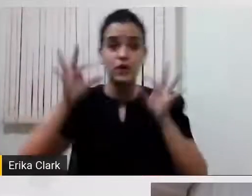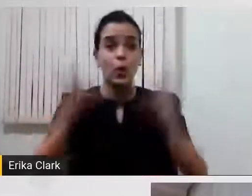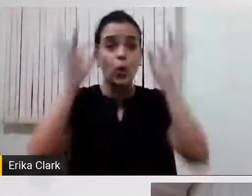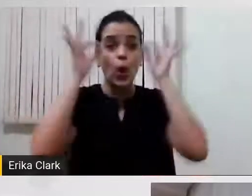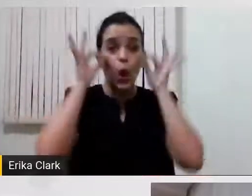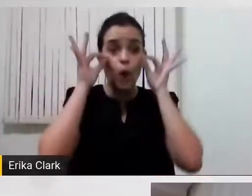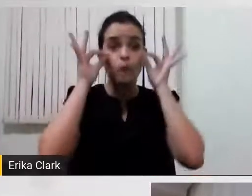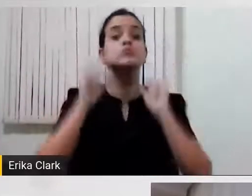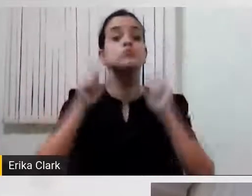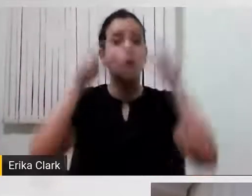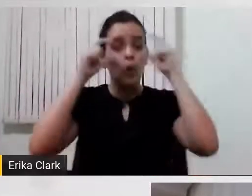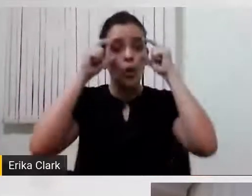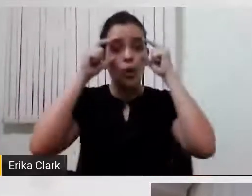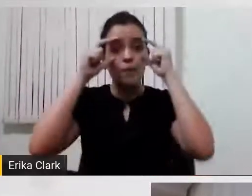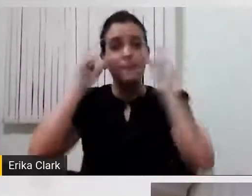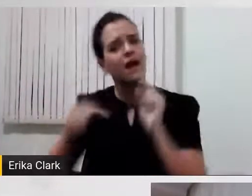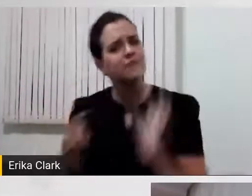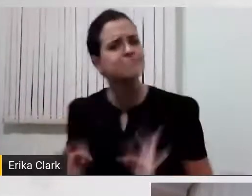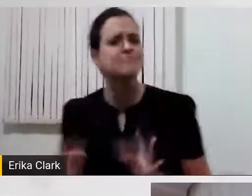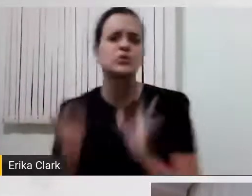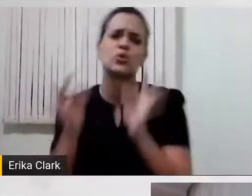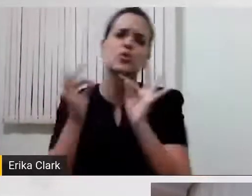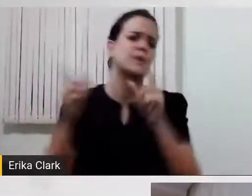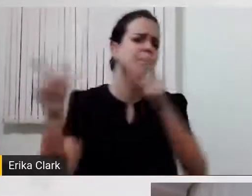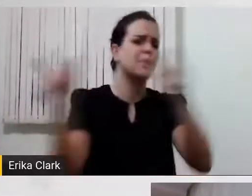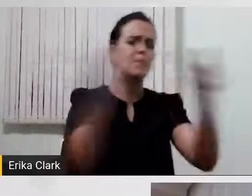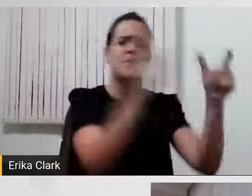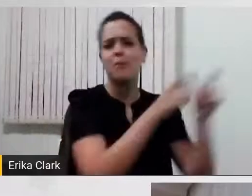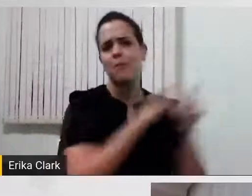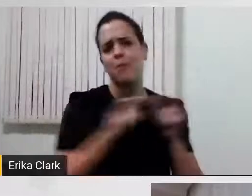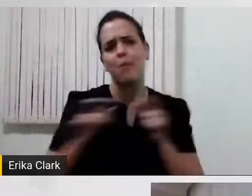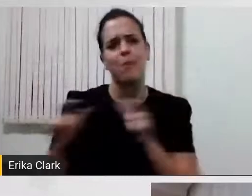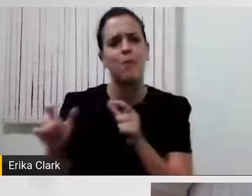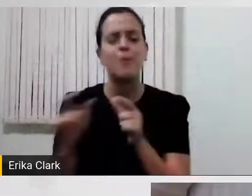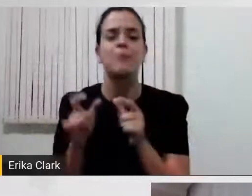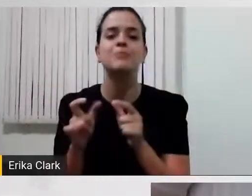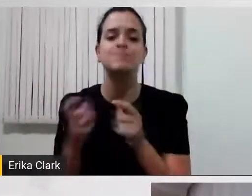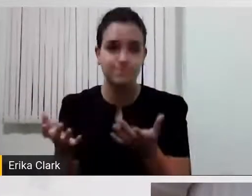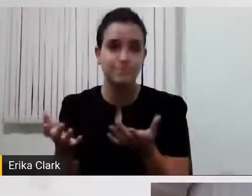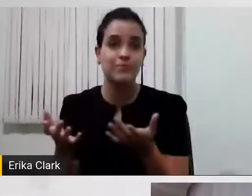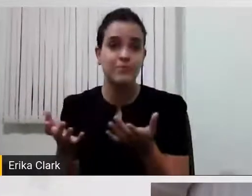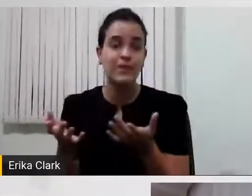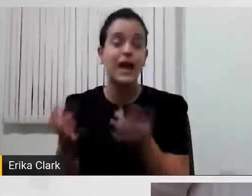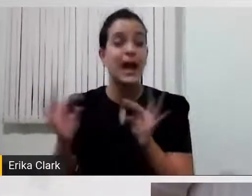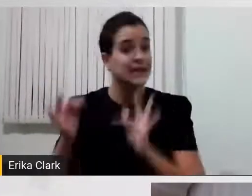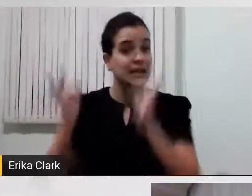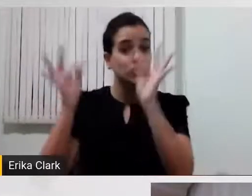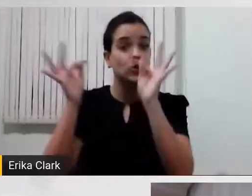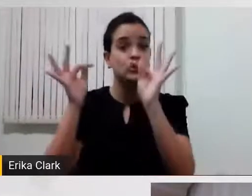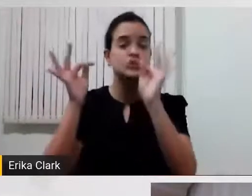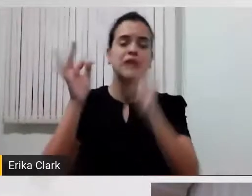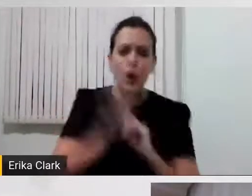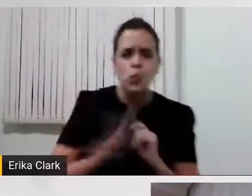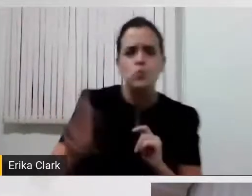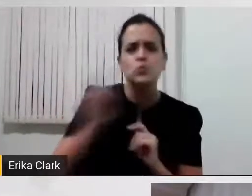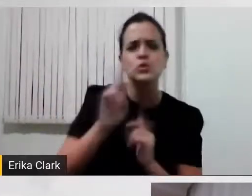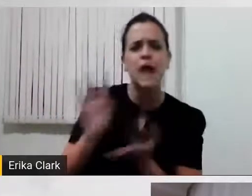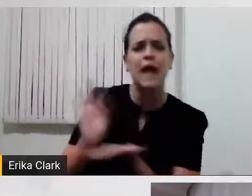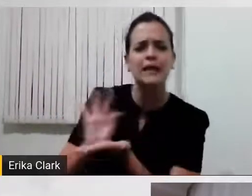está por toda parte. Então, ela é essa aplicação da técnica, ou aplicação do conhecimento, um